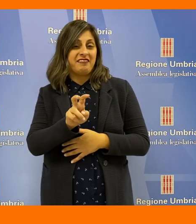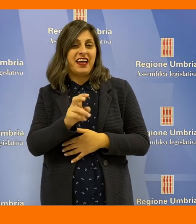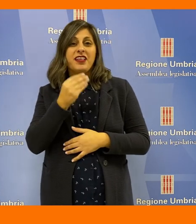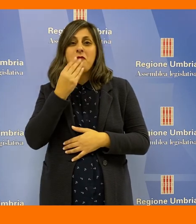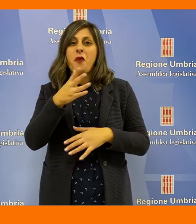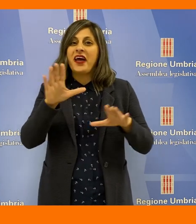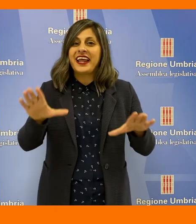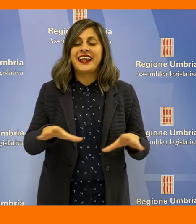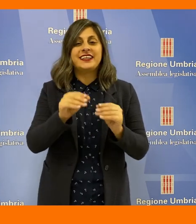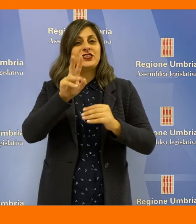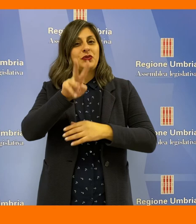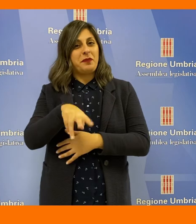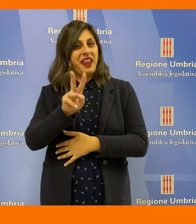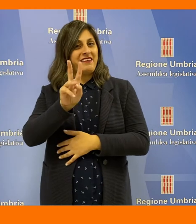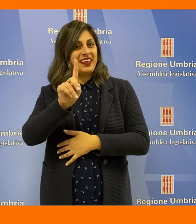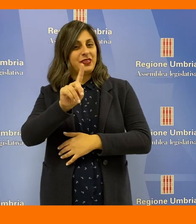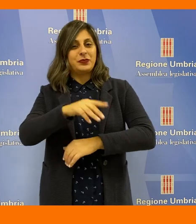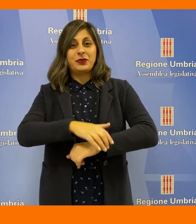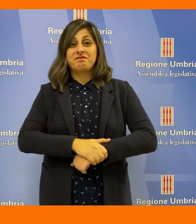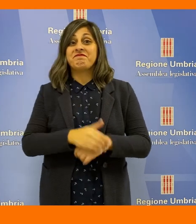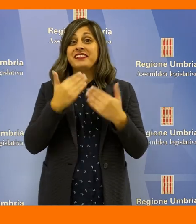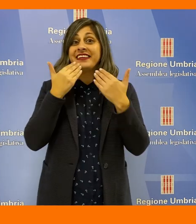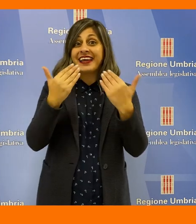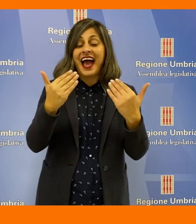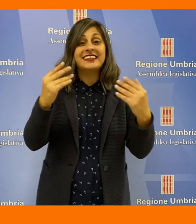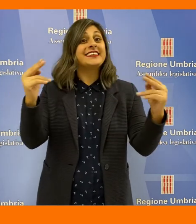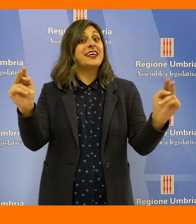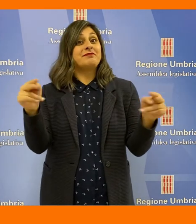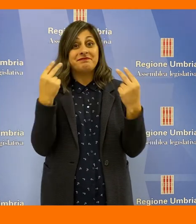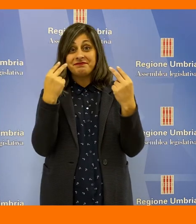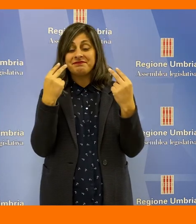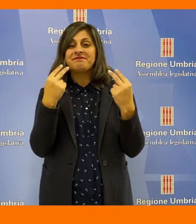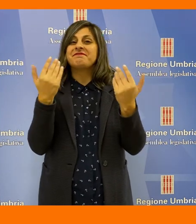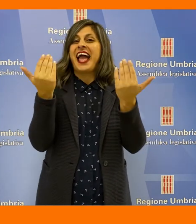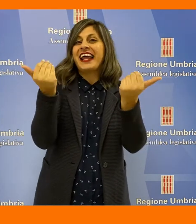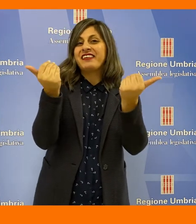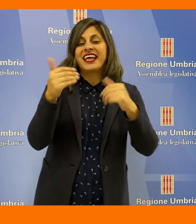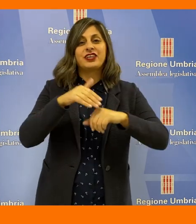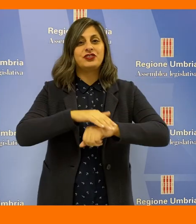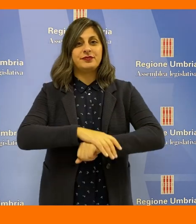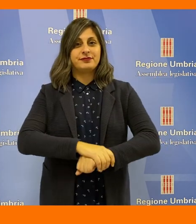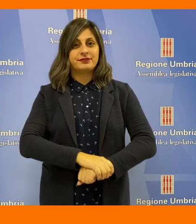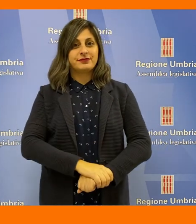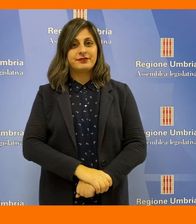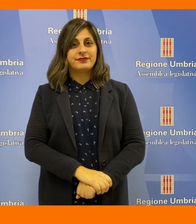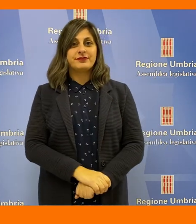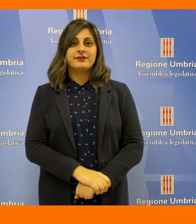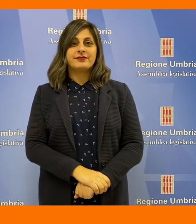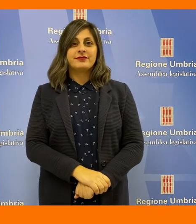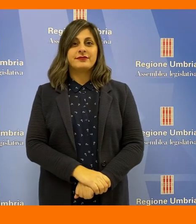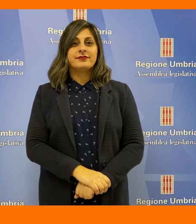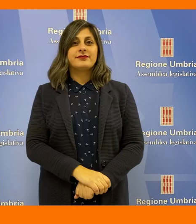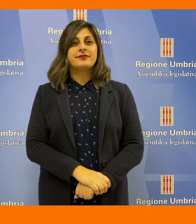2020 e buon inizio 2021 grazie per averci seguito arrivederci